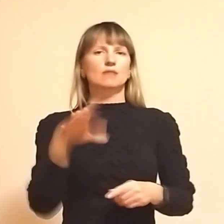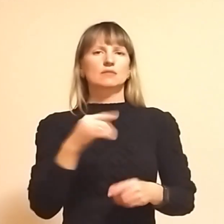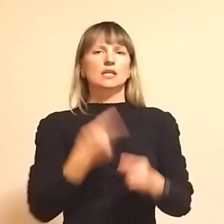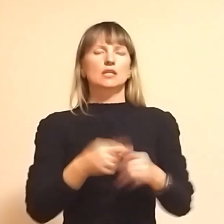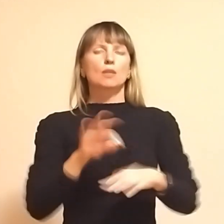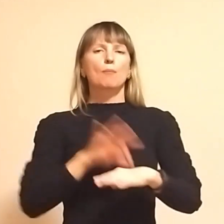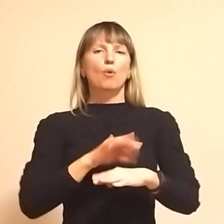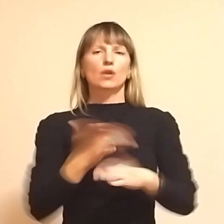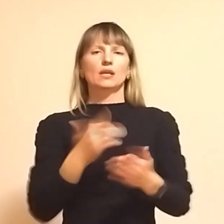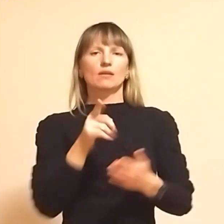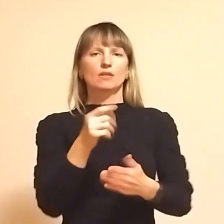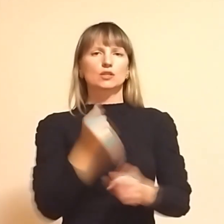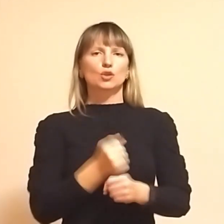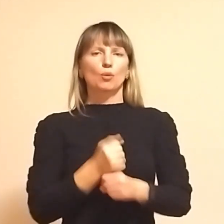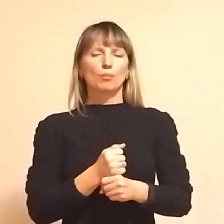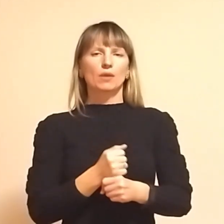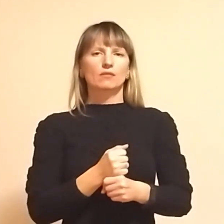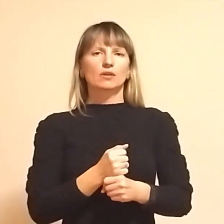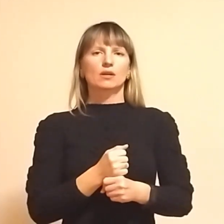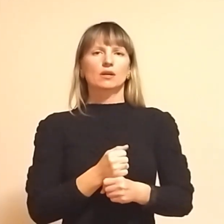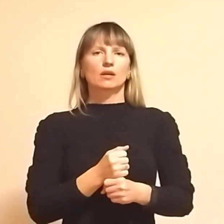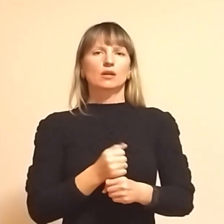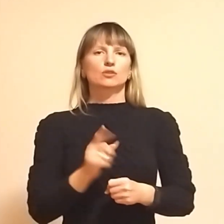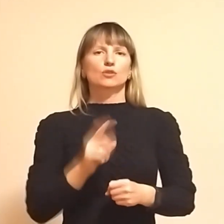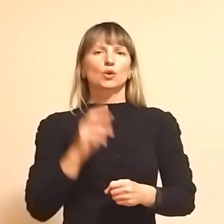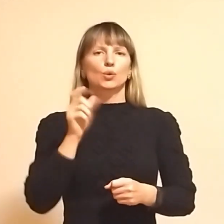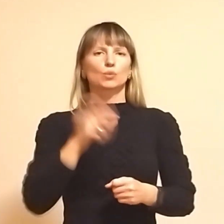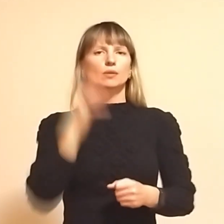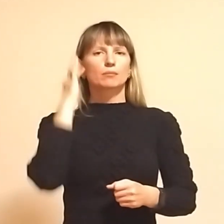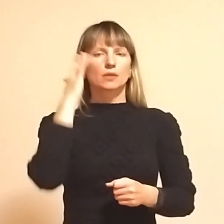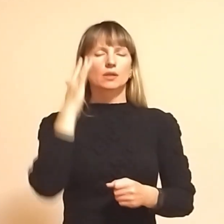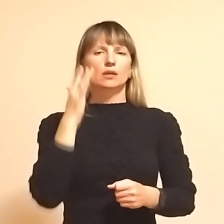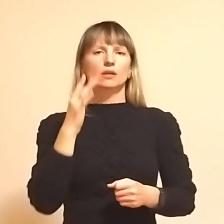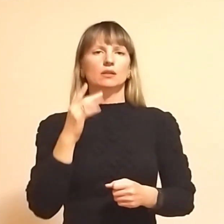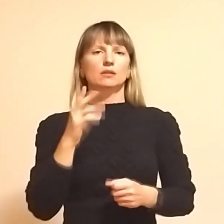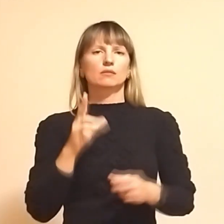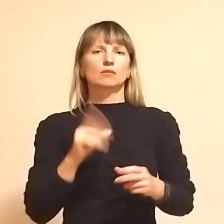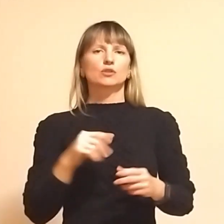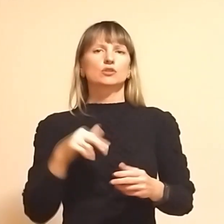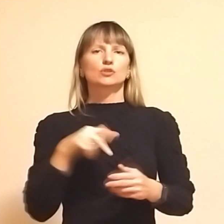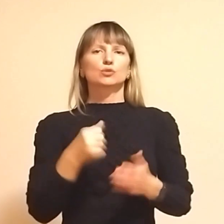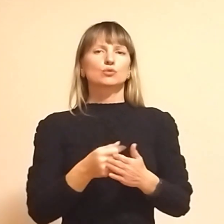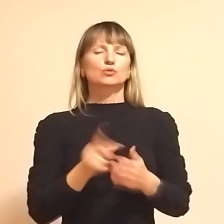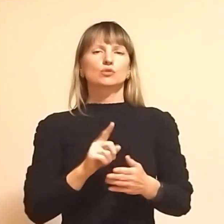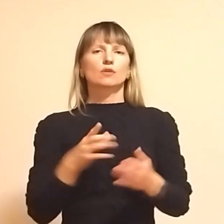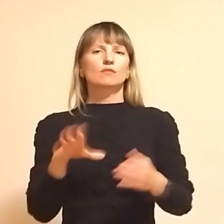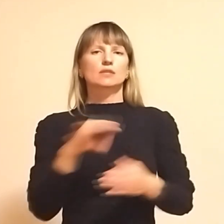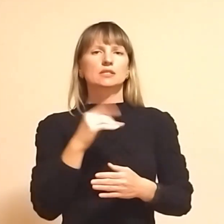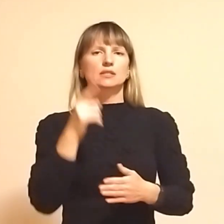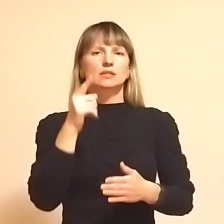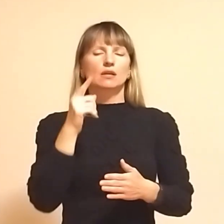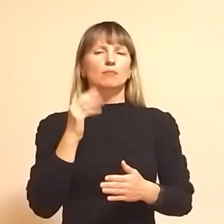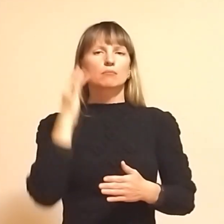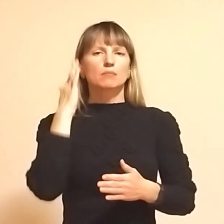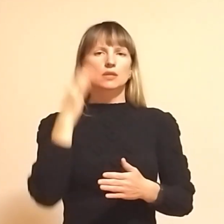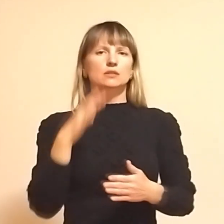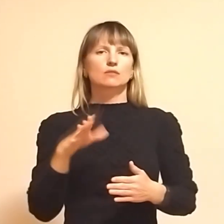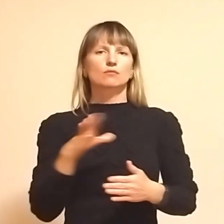Він любив все майбутнє. Вибив те, що тут мріяли, хотіли, бажали і йшли до чогось. Усі надії, усе, що він убив у людей.